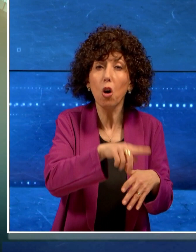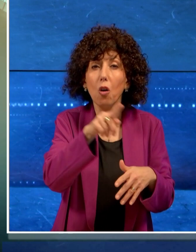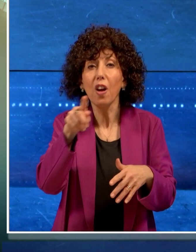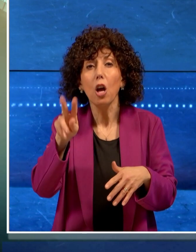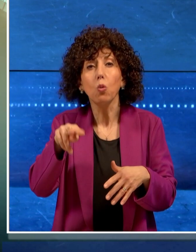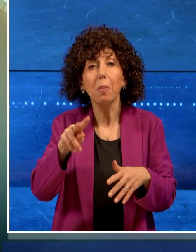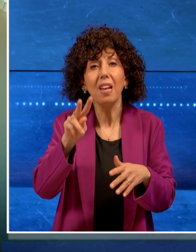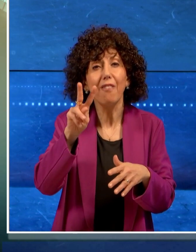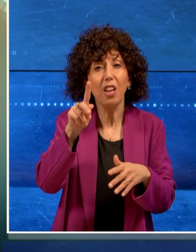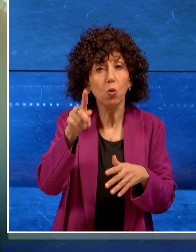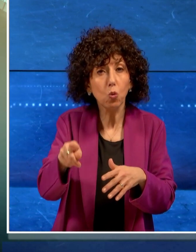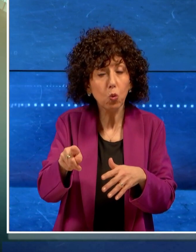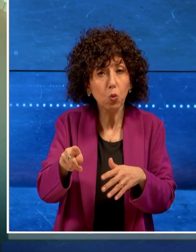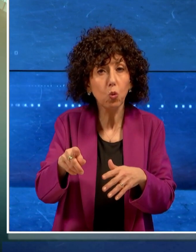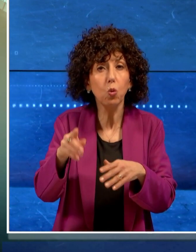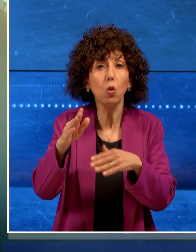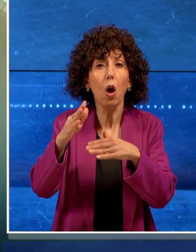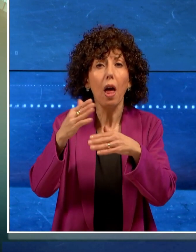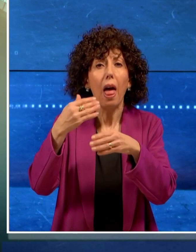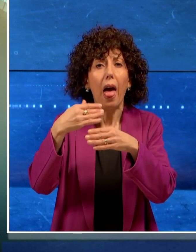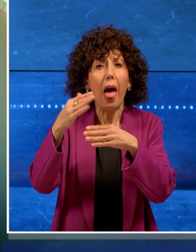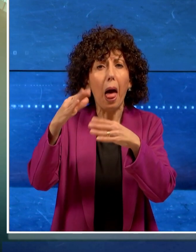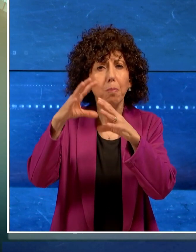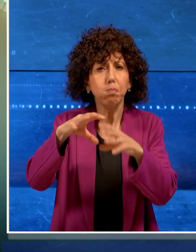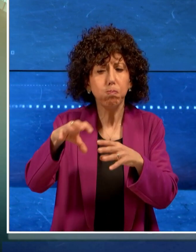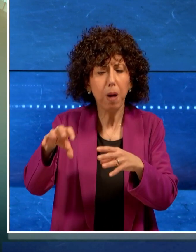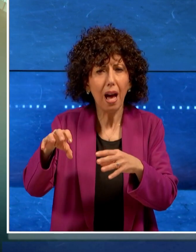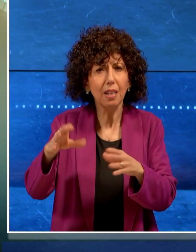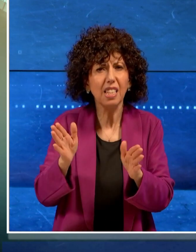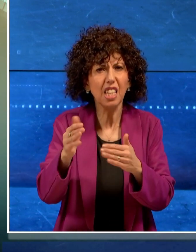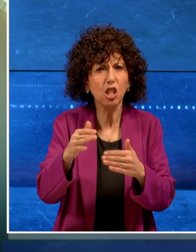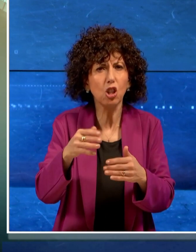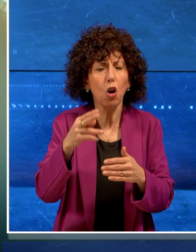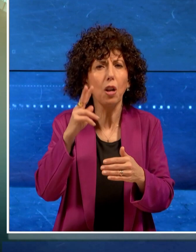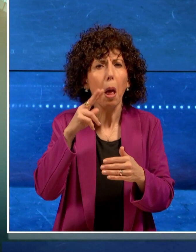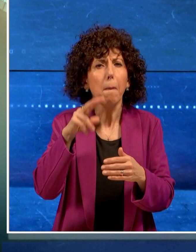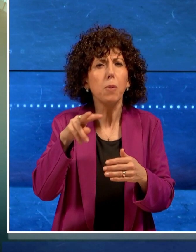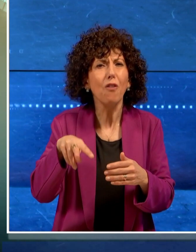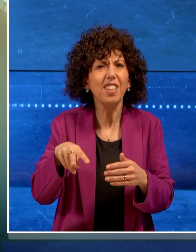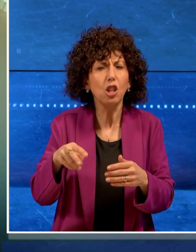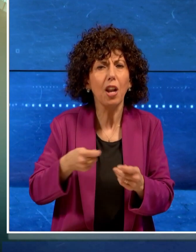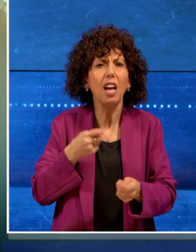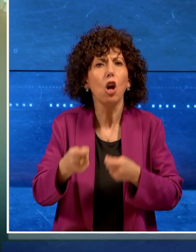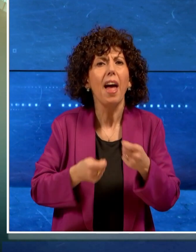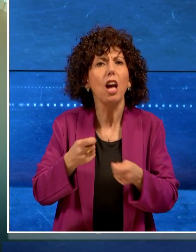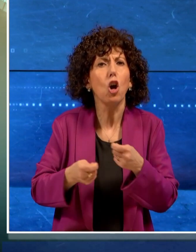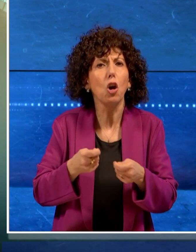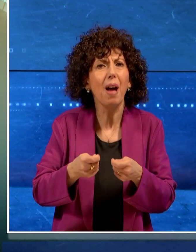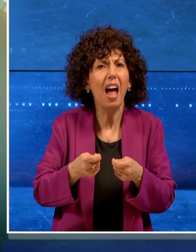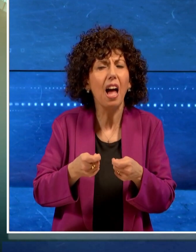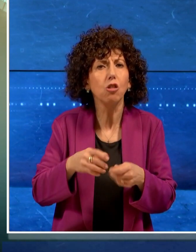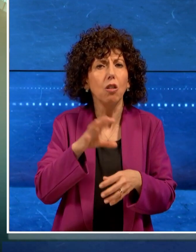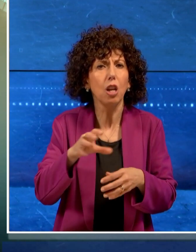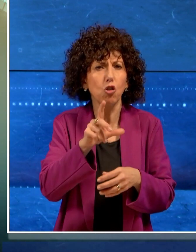2021 di appalti della sezione provveditorato economato della Regione Puglia